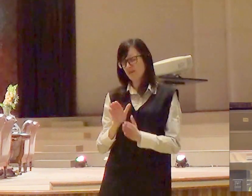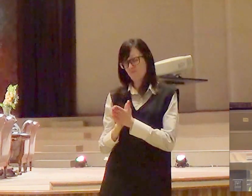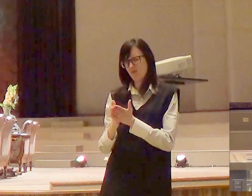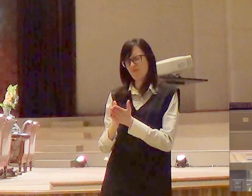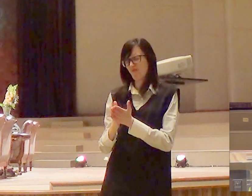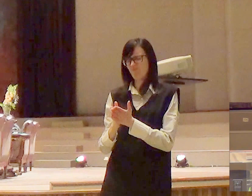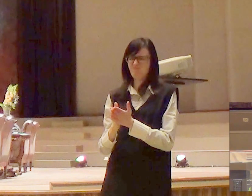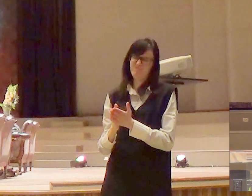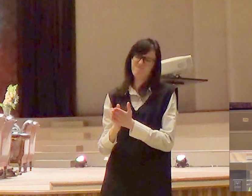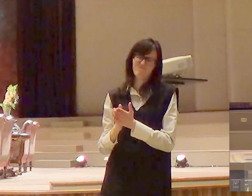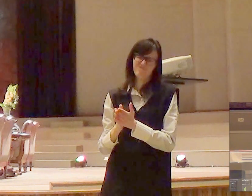Deus no nosso coração